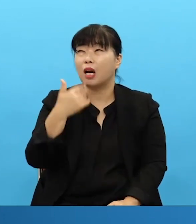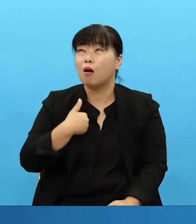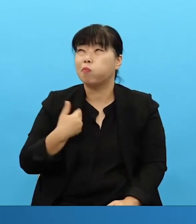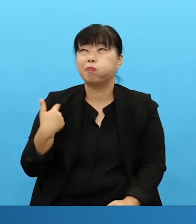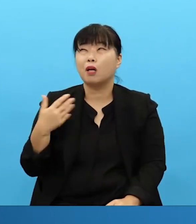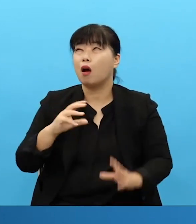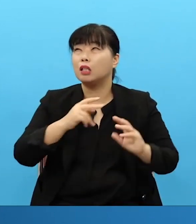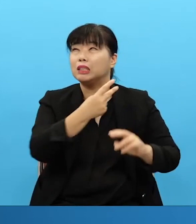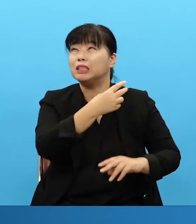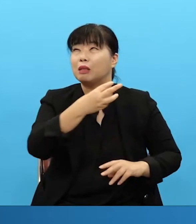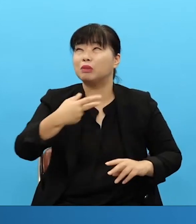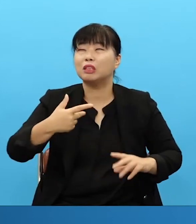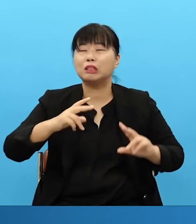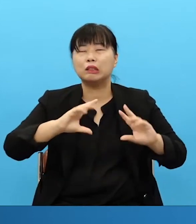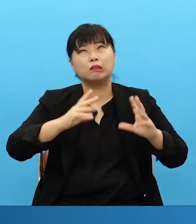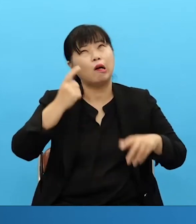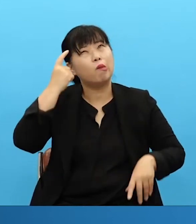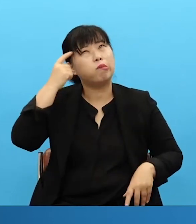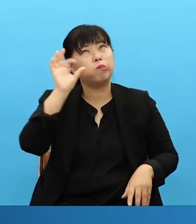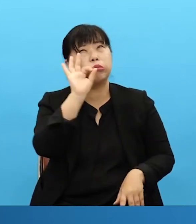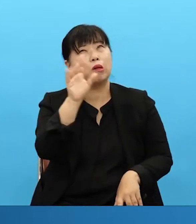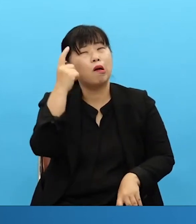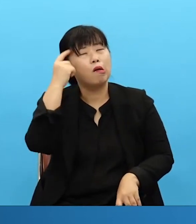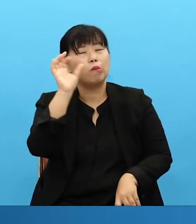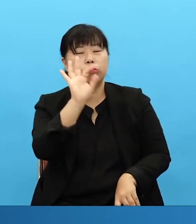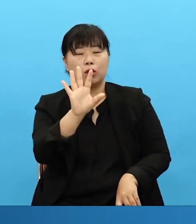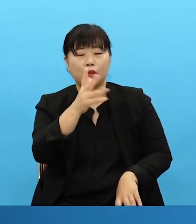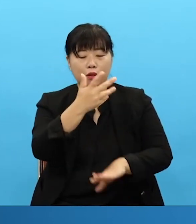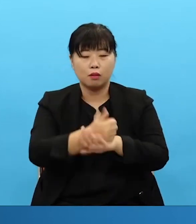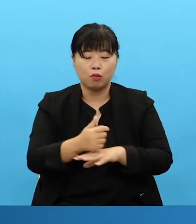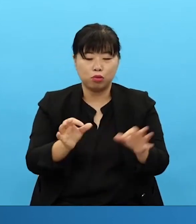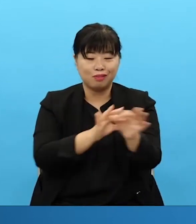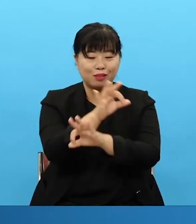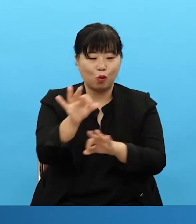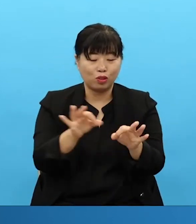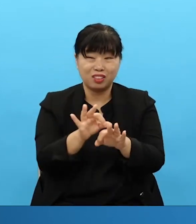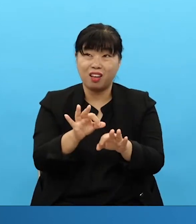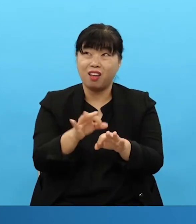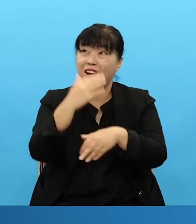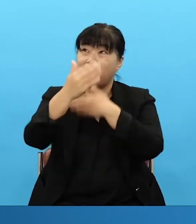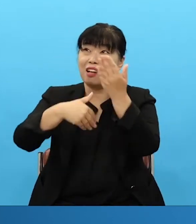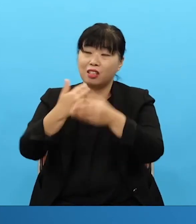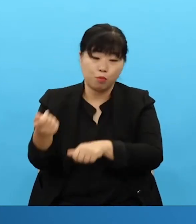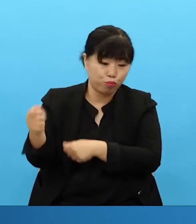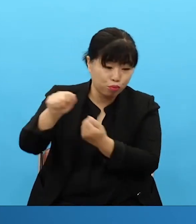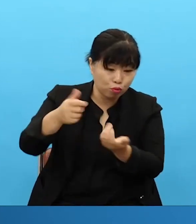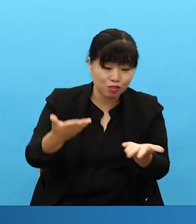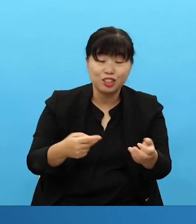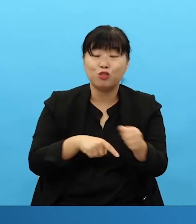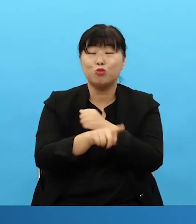the elders have no clue regarding this then how can God pour down the economic light on that church.